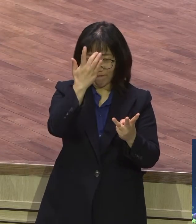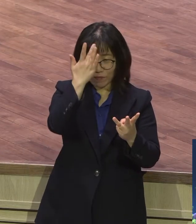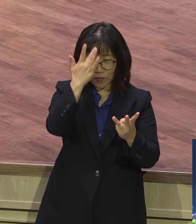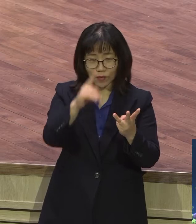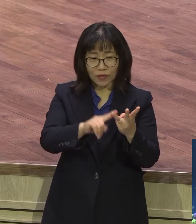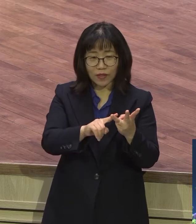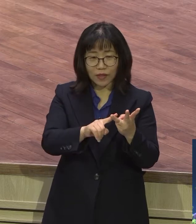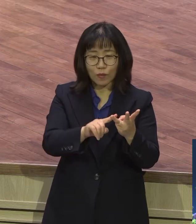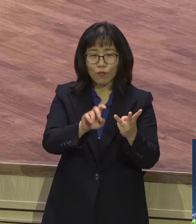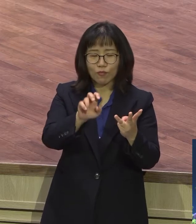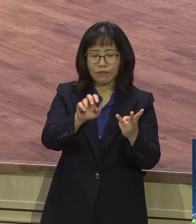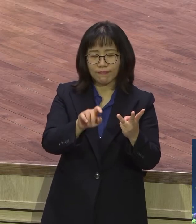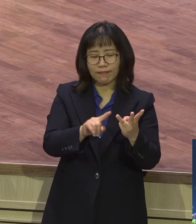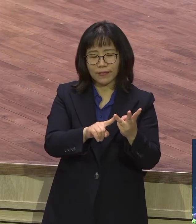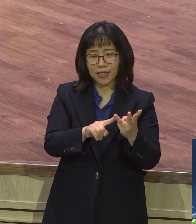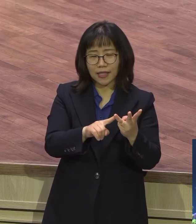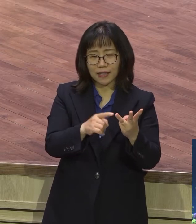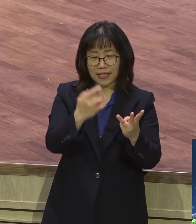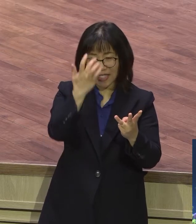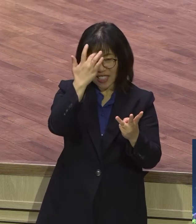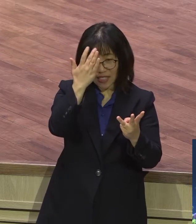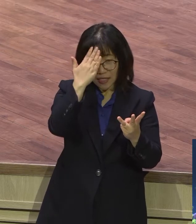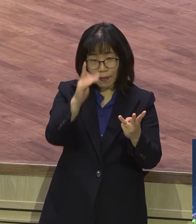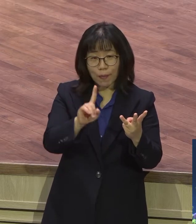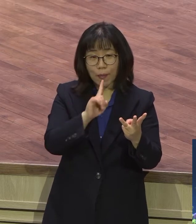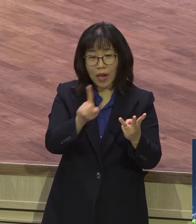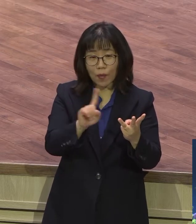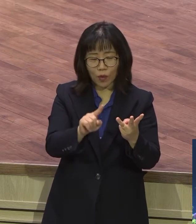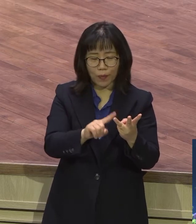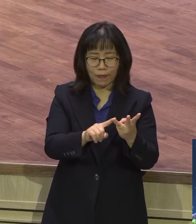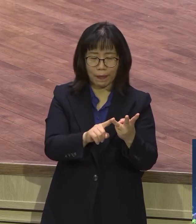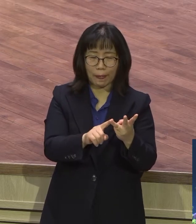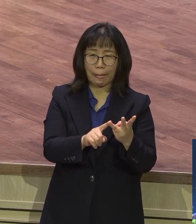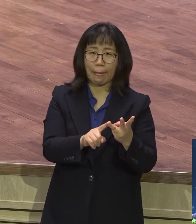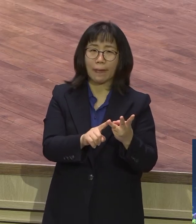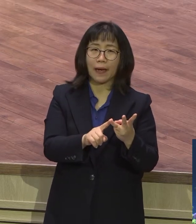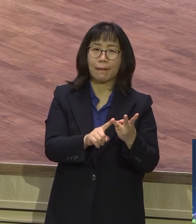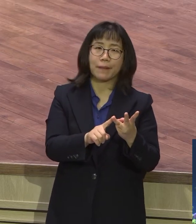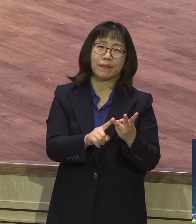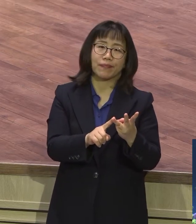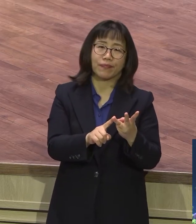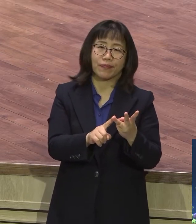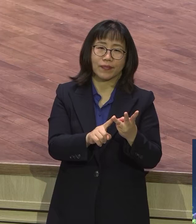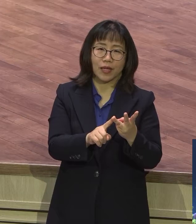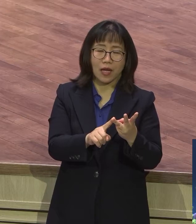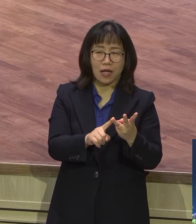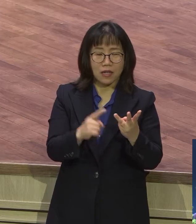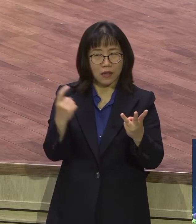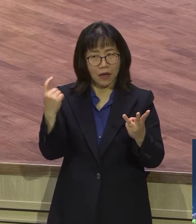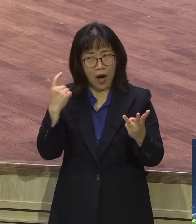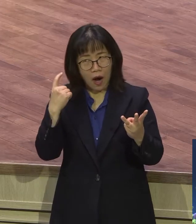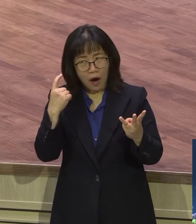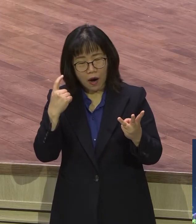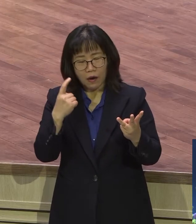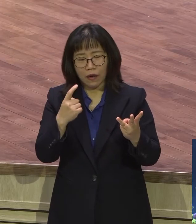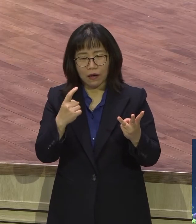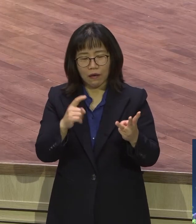선임이 하는 말이 뭐냐 내가 한 번 싹 지나가는데 다 외웠다니까 그